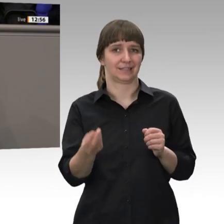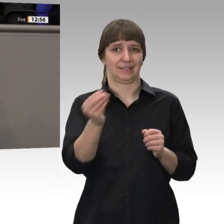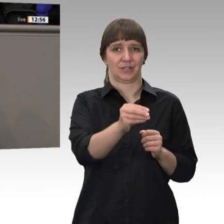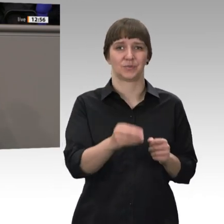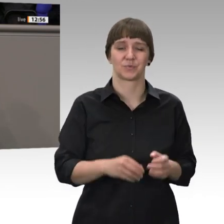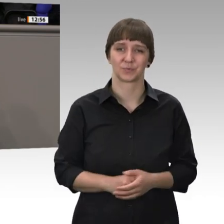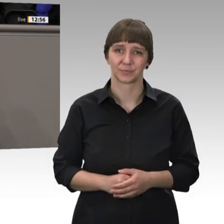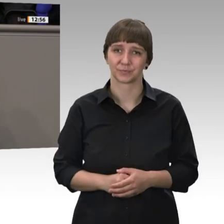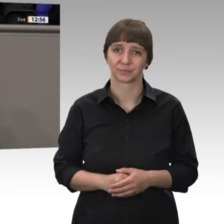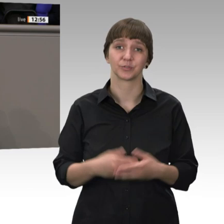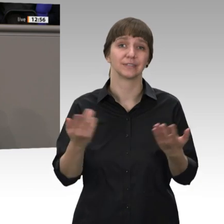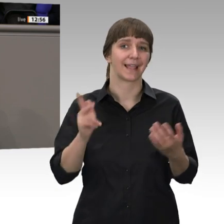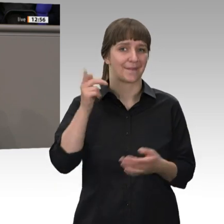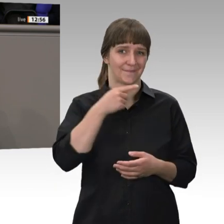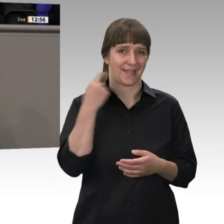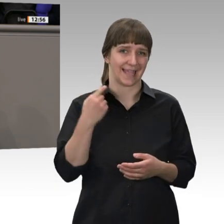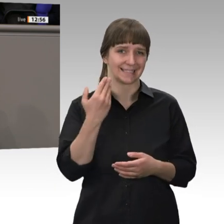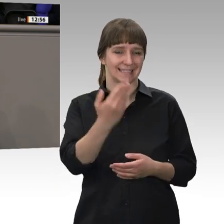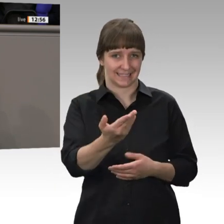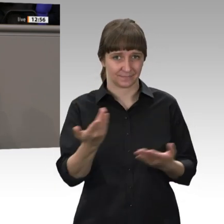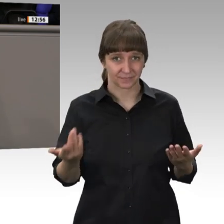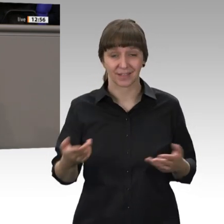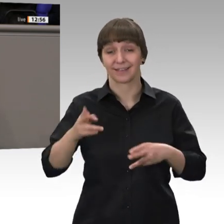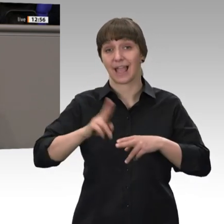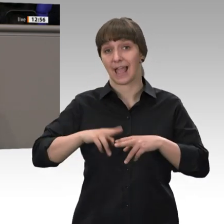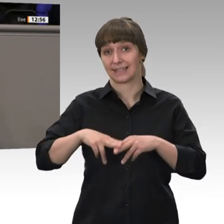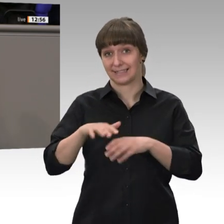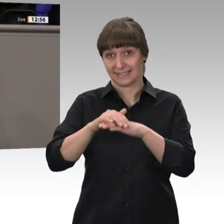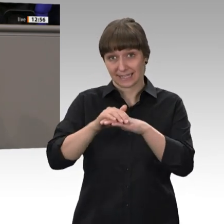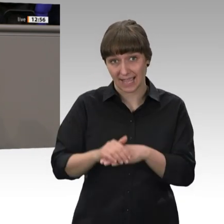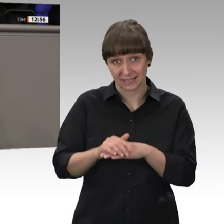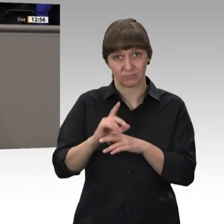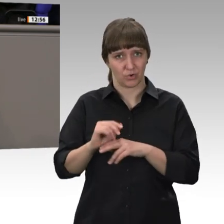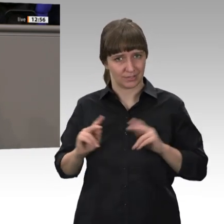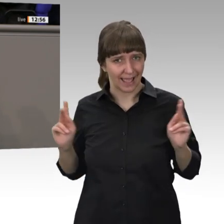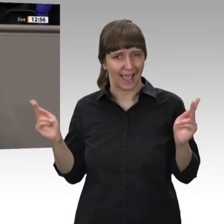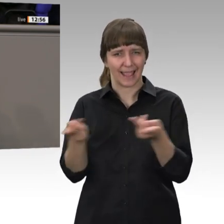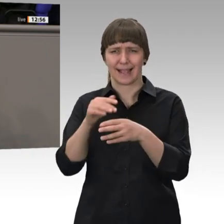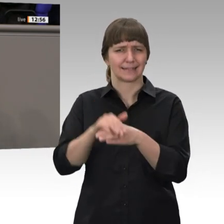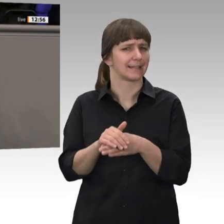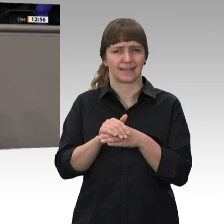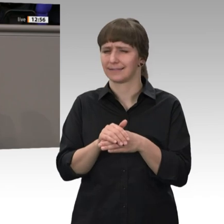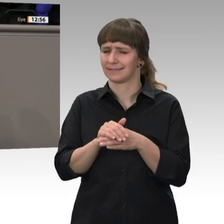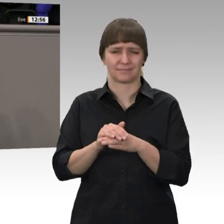Mitnichten, Herr Weiß, ist es so, dass die Garantierente eine Einheitsrente darstellt, wie Sie hier auf der